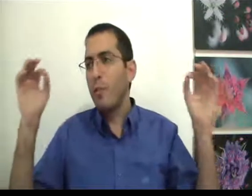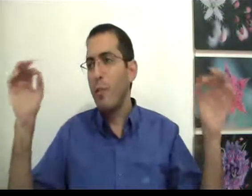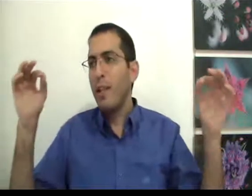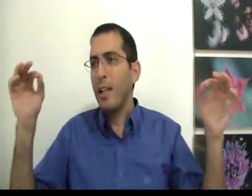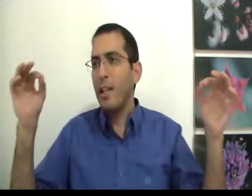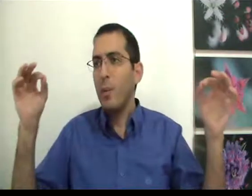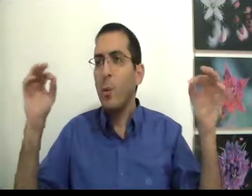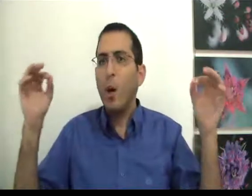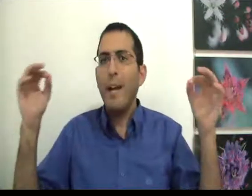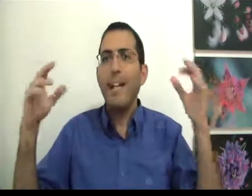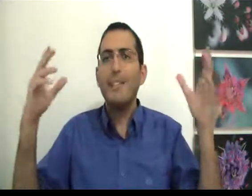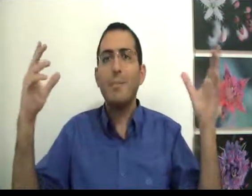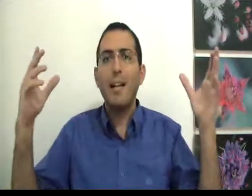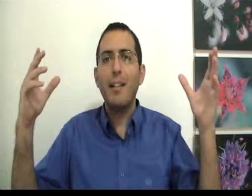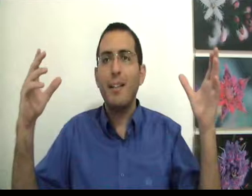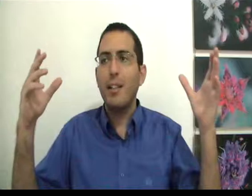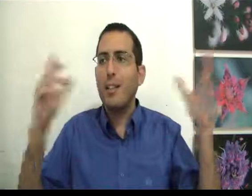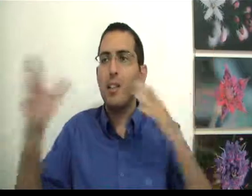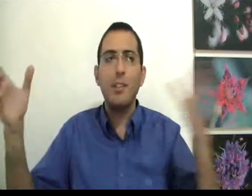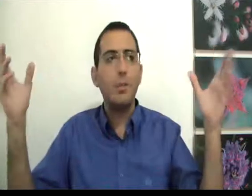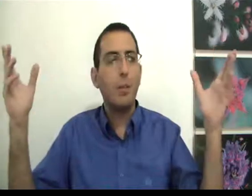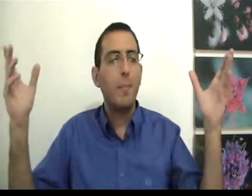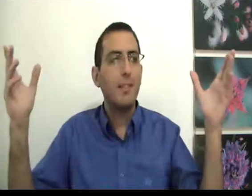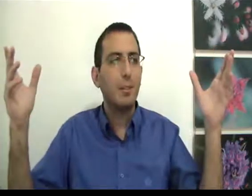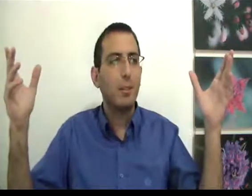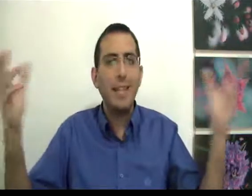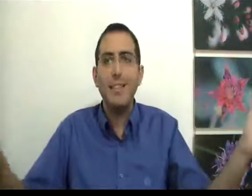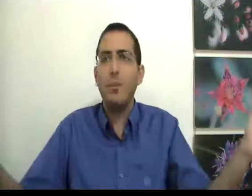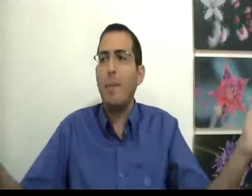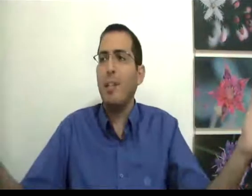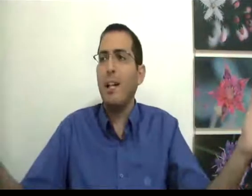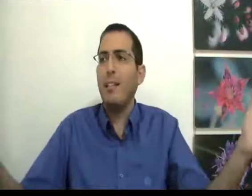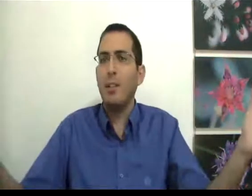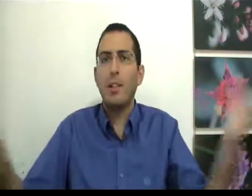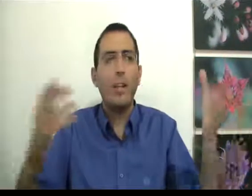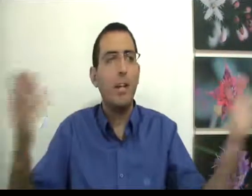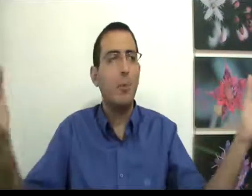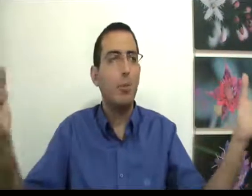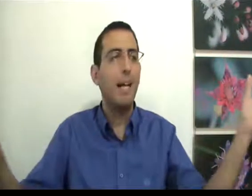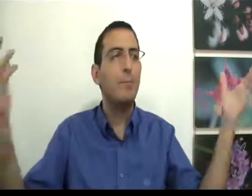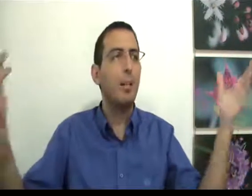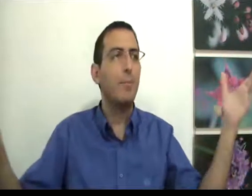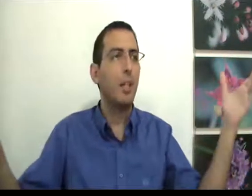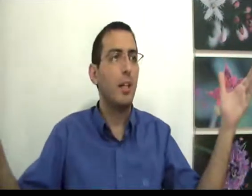סופני הוא לא אומר אין לי זמן יש לי עיסוקים לעשות איזה עיסוקים יש לך לעשות, אתה הולך למות מה העיסוקים שלך